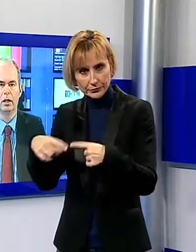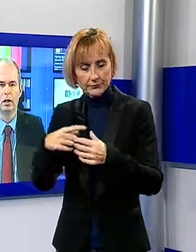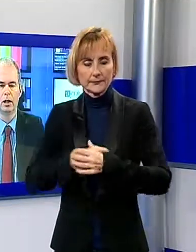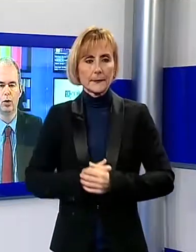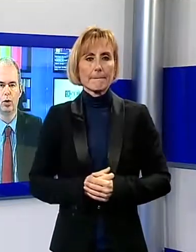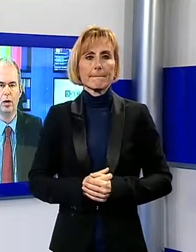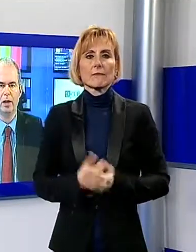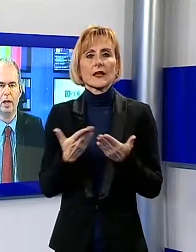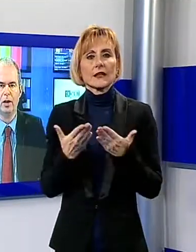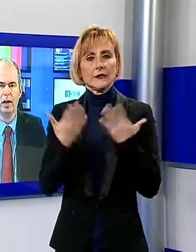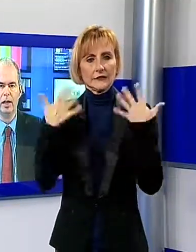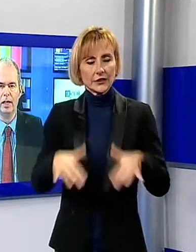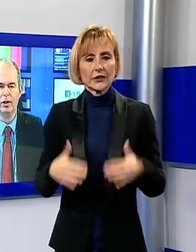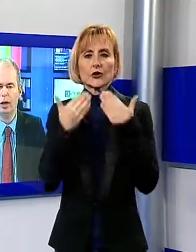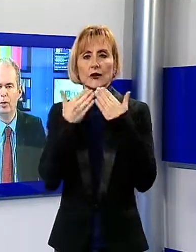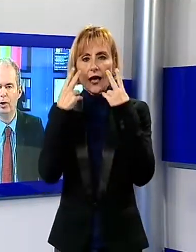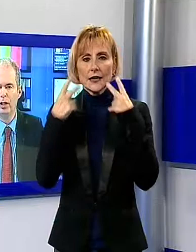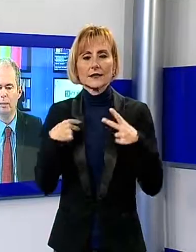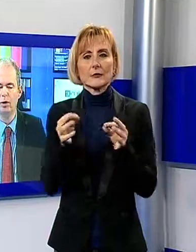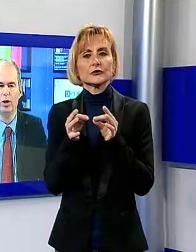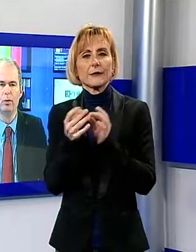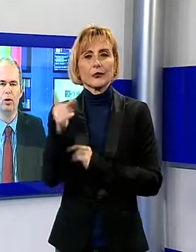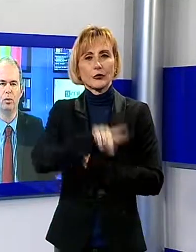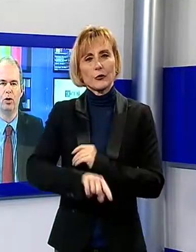È tutto per la cronaca adesso, la pubblicità, poi torniamo con lo sport.